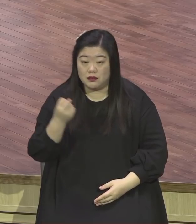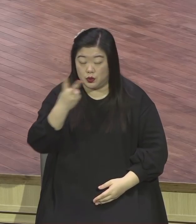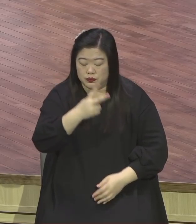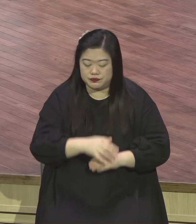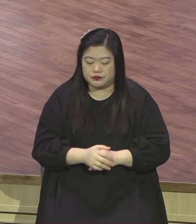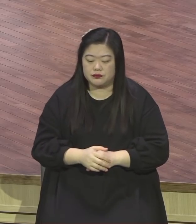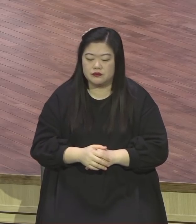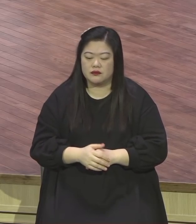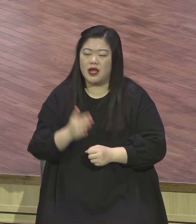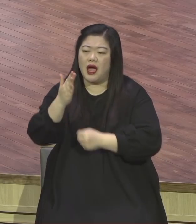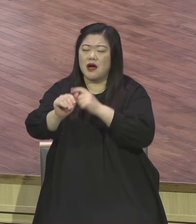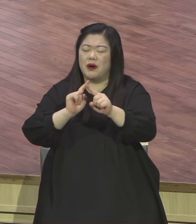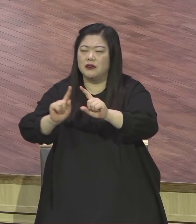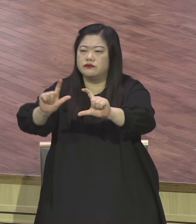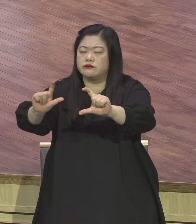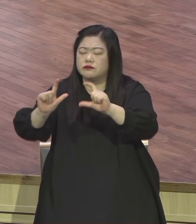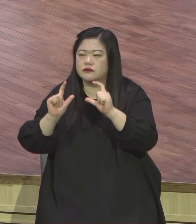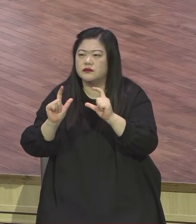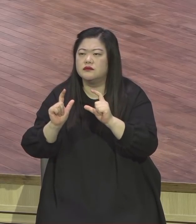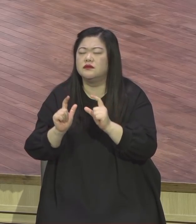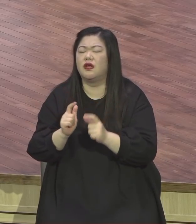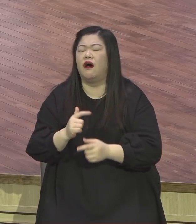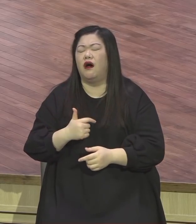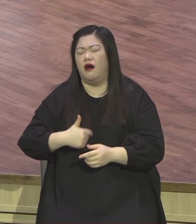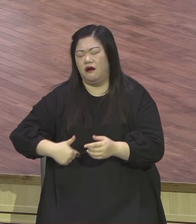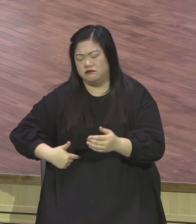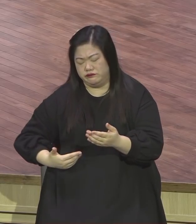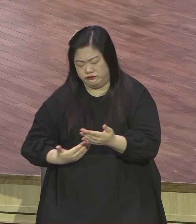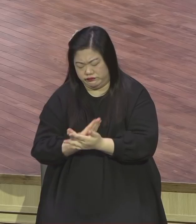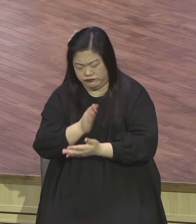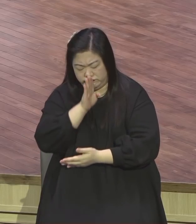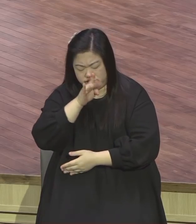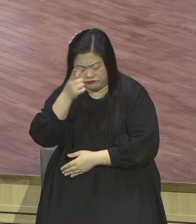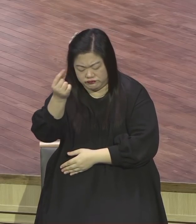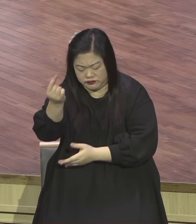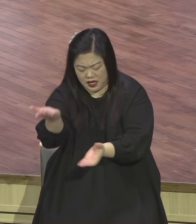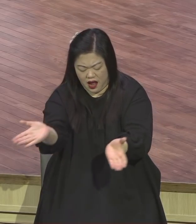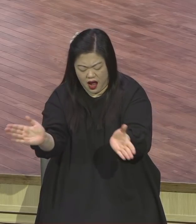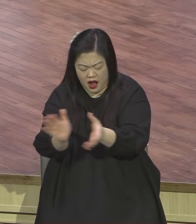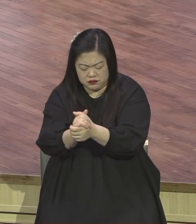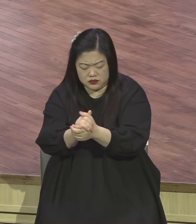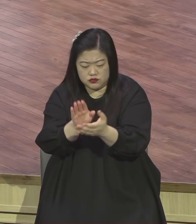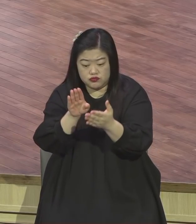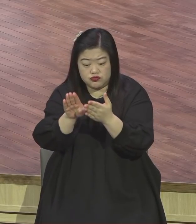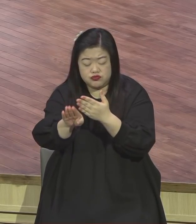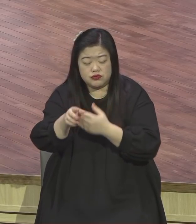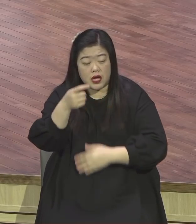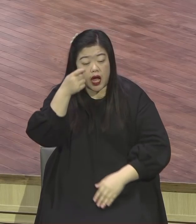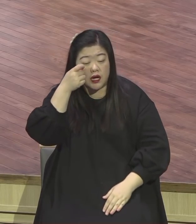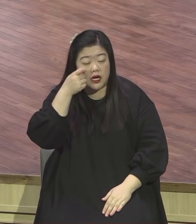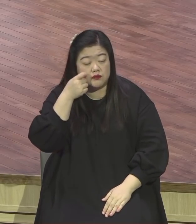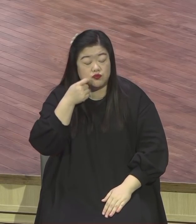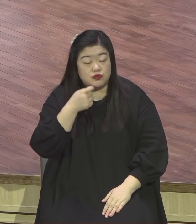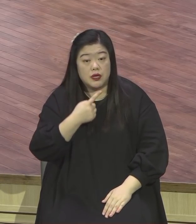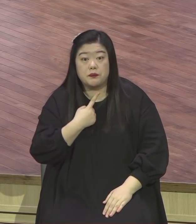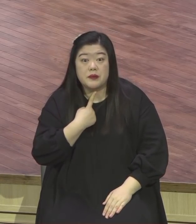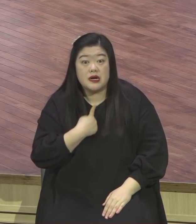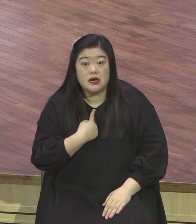회개해야 됩니다 굉장히 부유한 사람이요 세상 것으로 세상 것으로